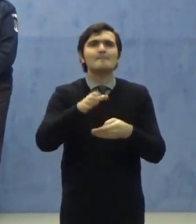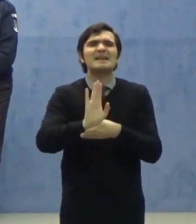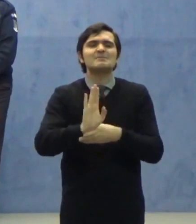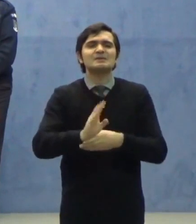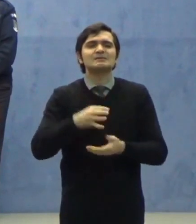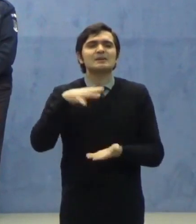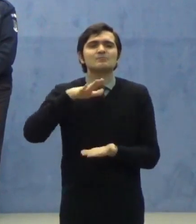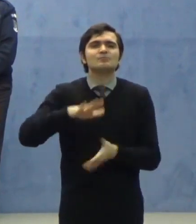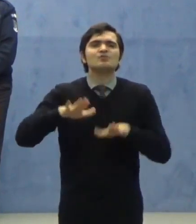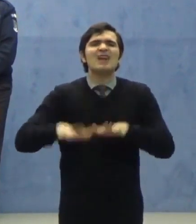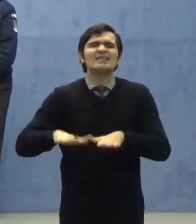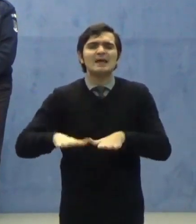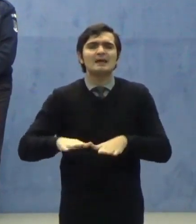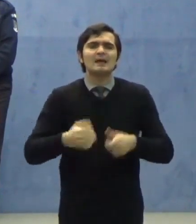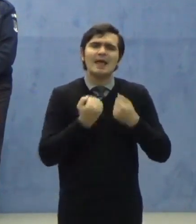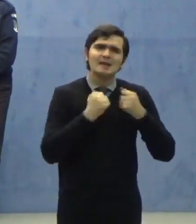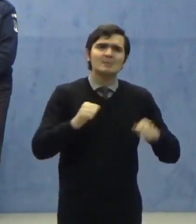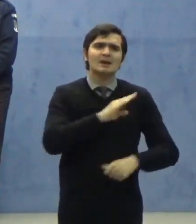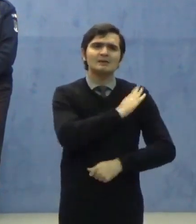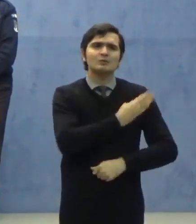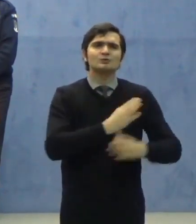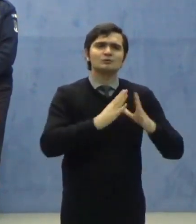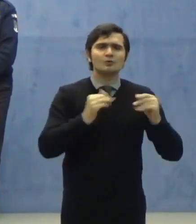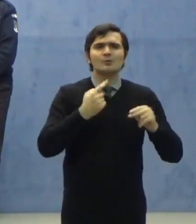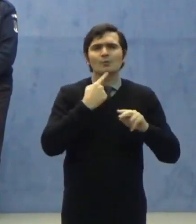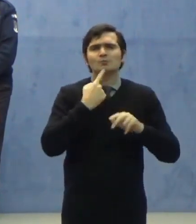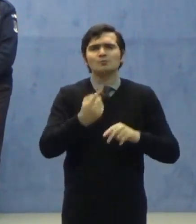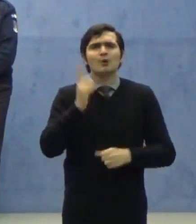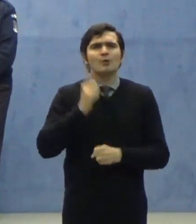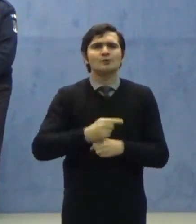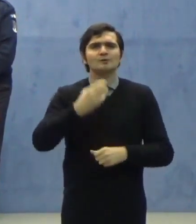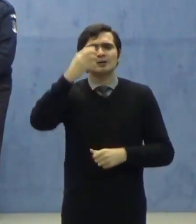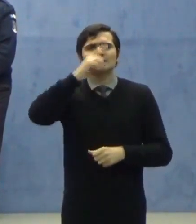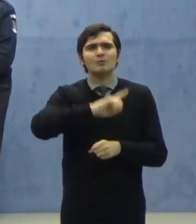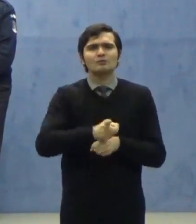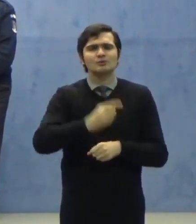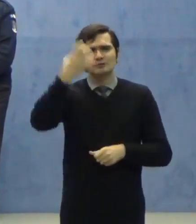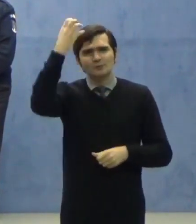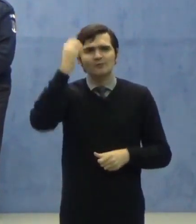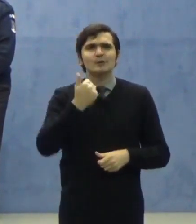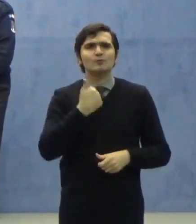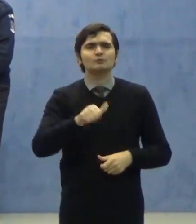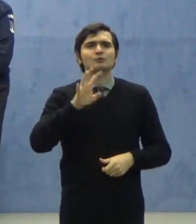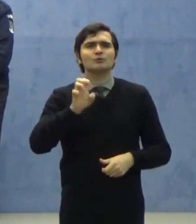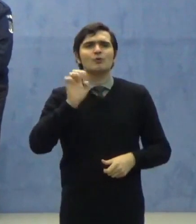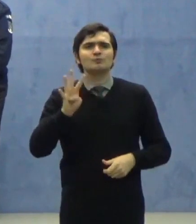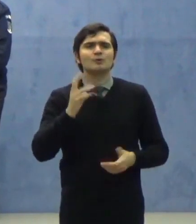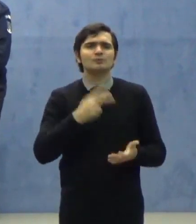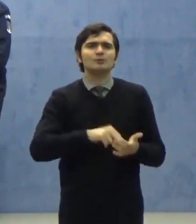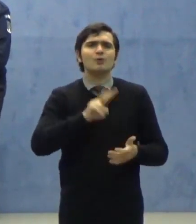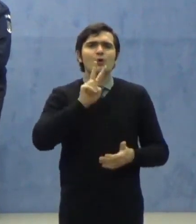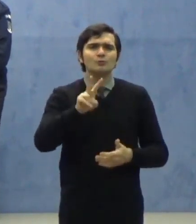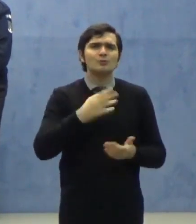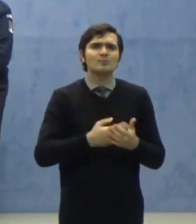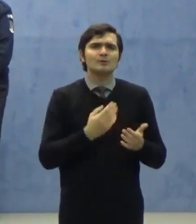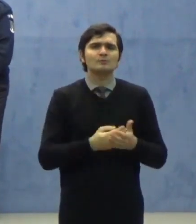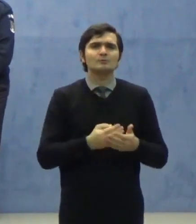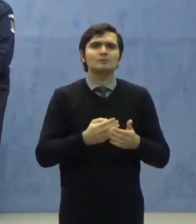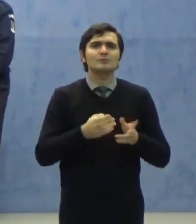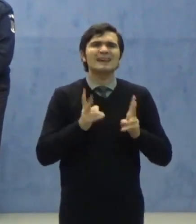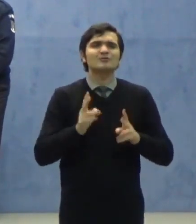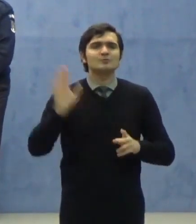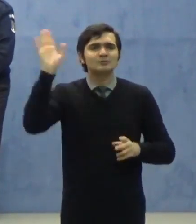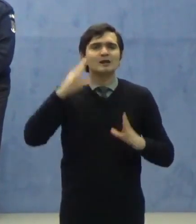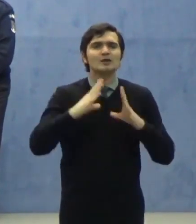de autoritățile române, potrivit ordonație de urgență a Guvernului numărul 194 per 2002, privind regimul străinilor în România, republicată cu